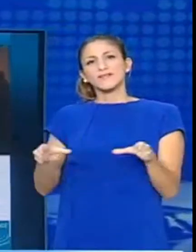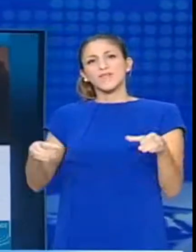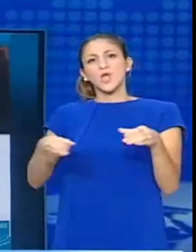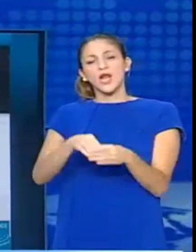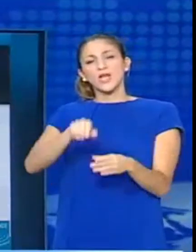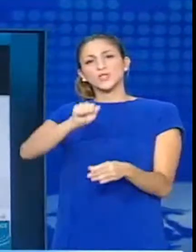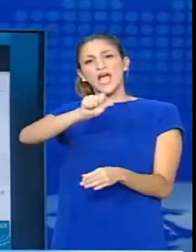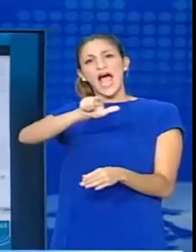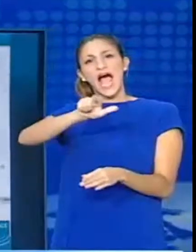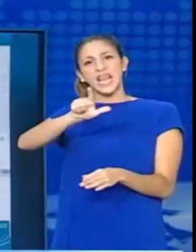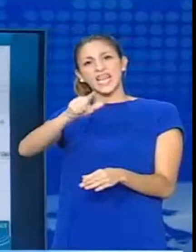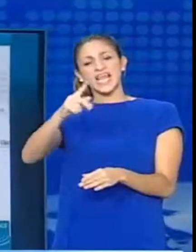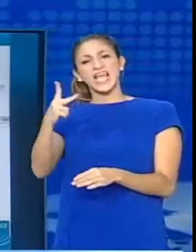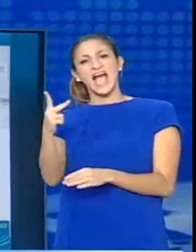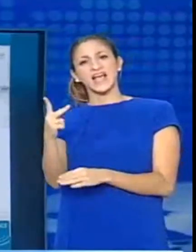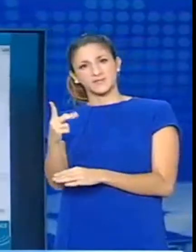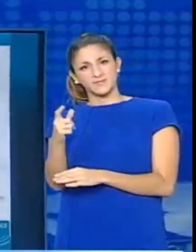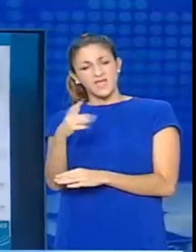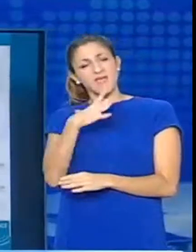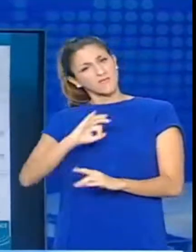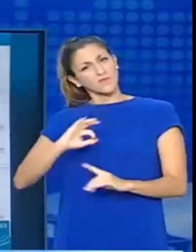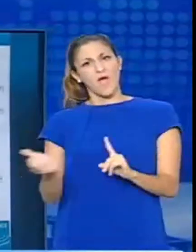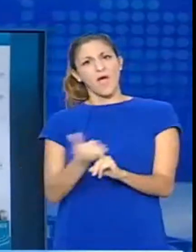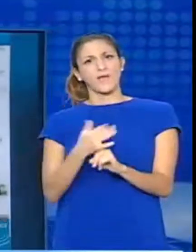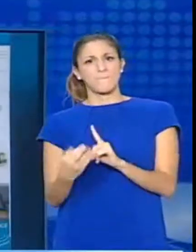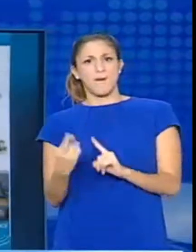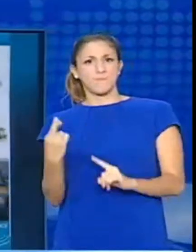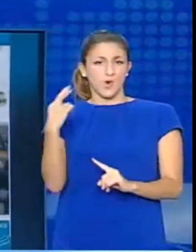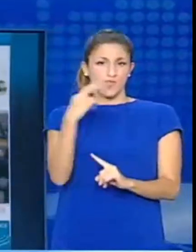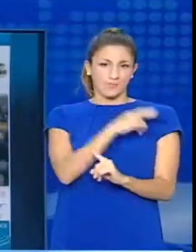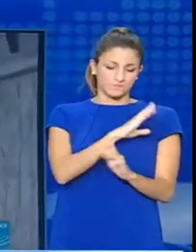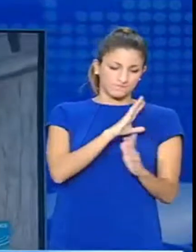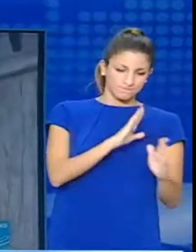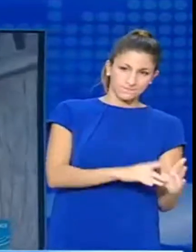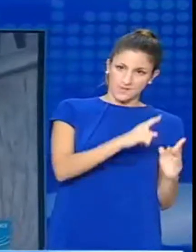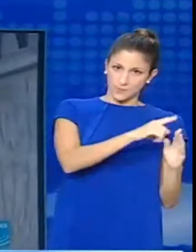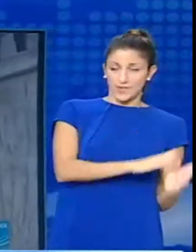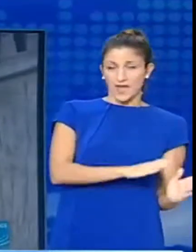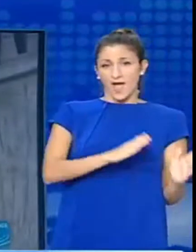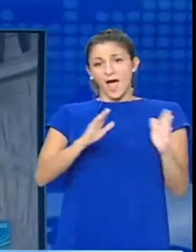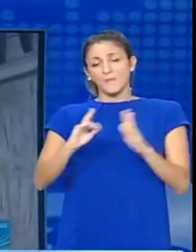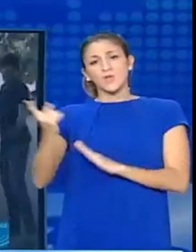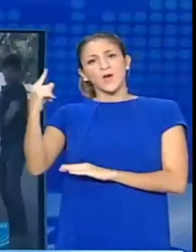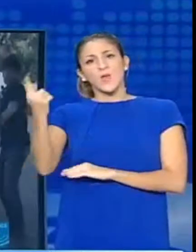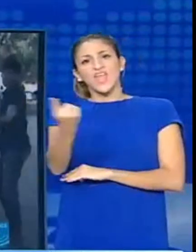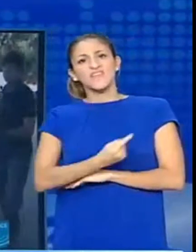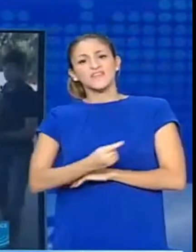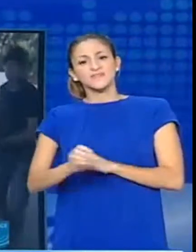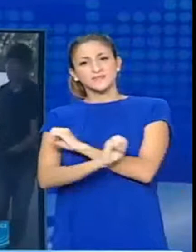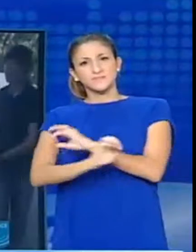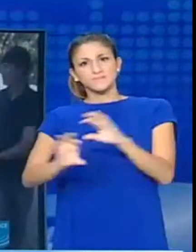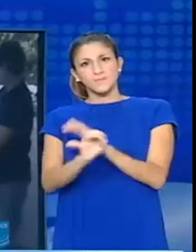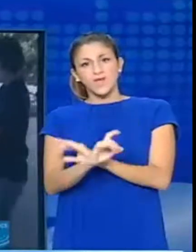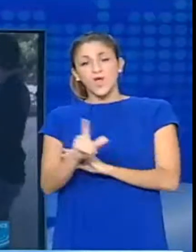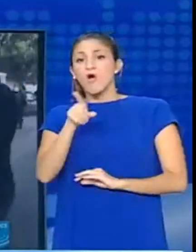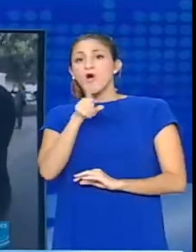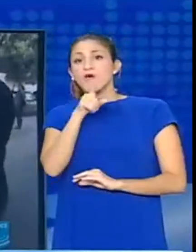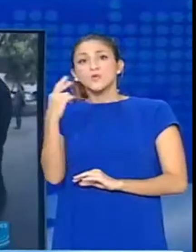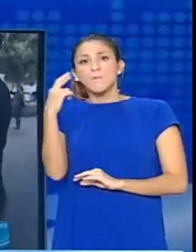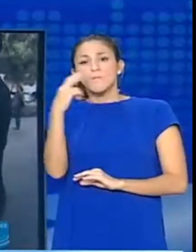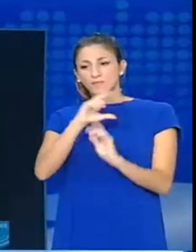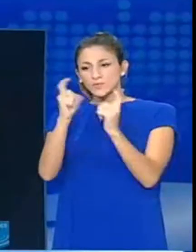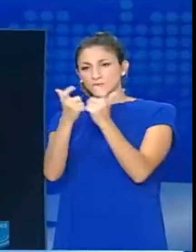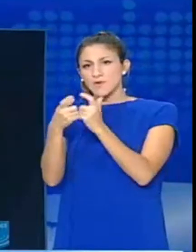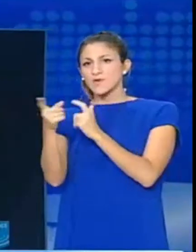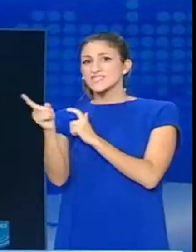αρχηγού της Αλκάιντας, τη Λιβική Πρωτεύουσα. Το κρατικό πρακτορείο ειδήσεων της Λιβύης μετέδωσε ότι ο Ζεϊντάν συνελήφθη και δεν απήχθη,